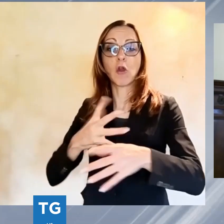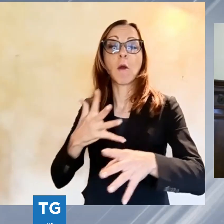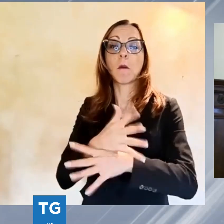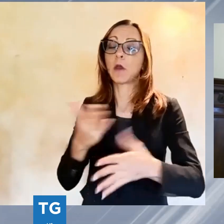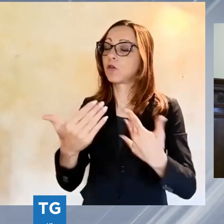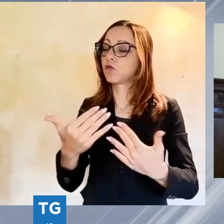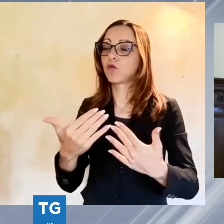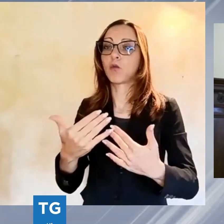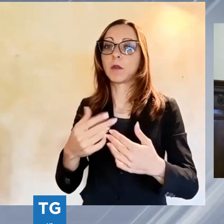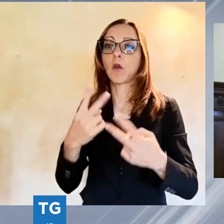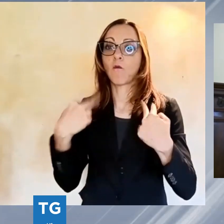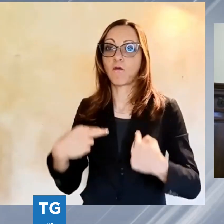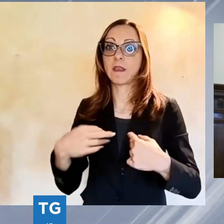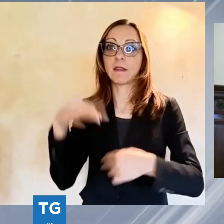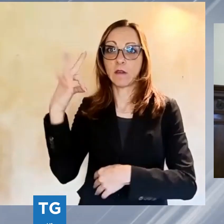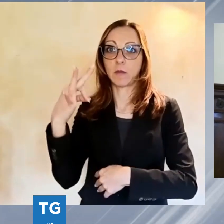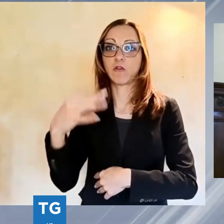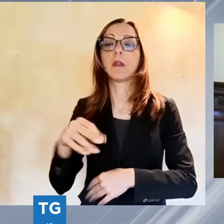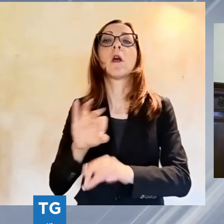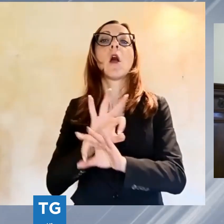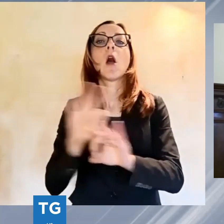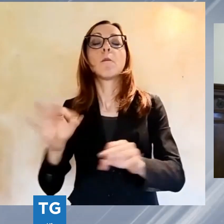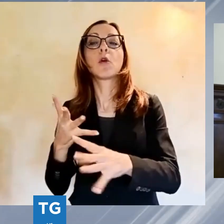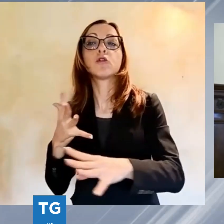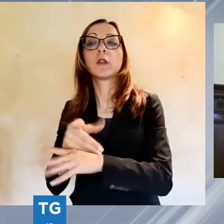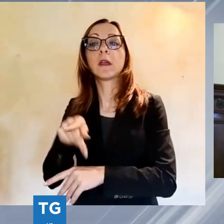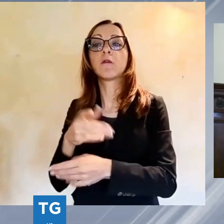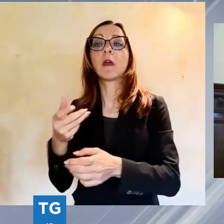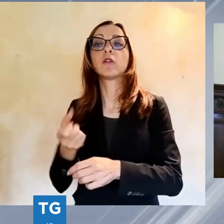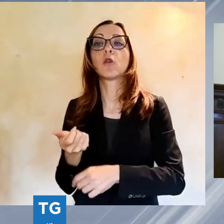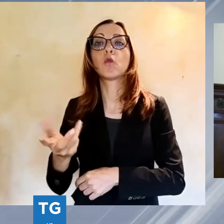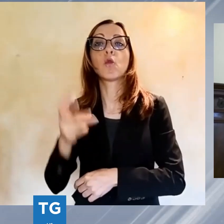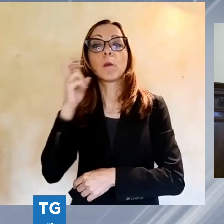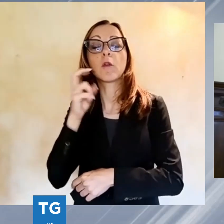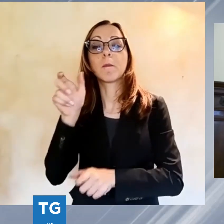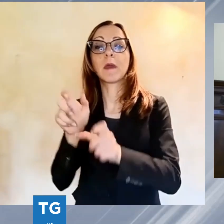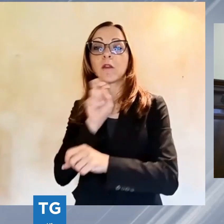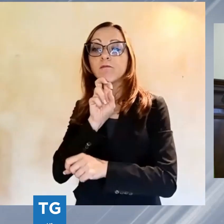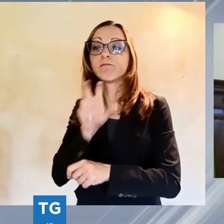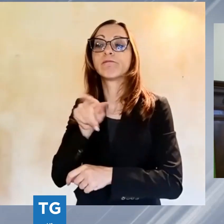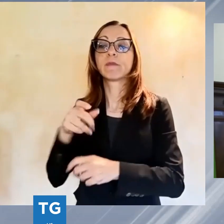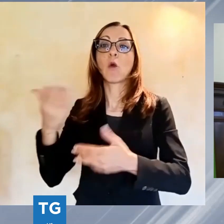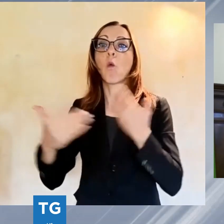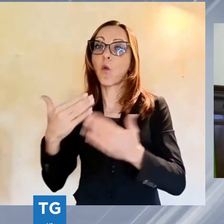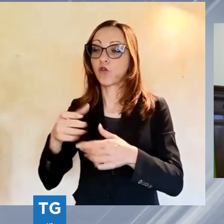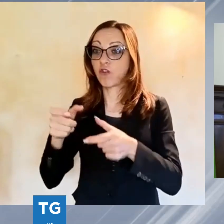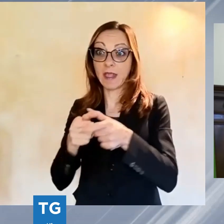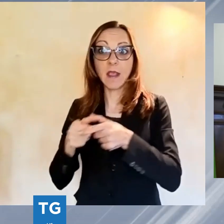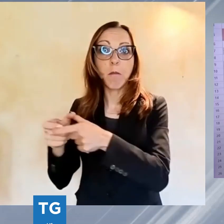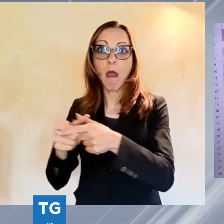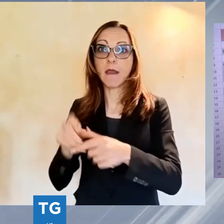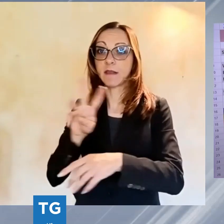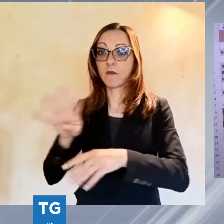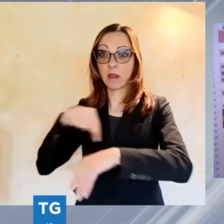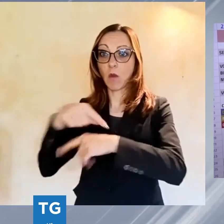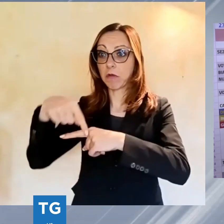numero verde a cui i cittadini potranno segnalare le urgenze dei paesi e che nel giro di 24 ore troveranno una risposta.